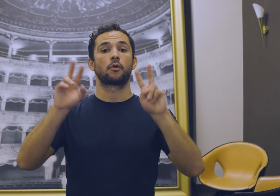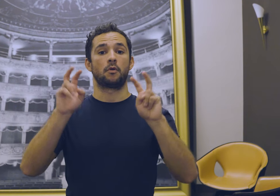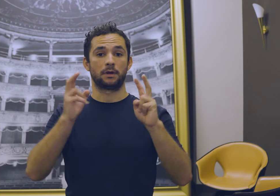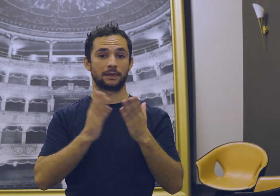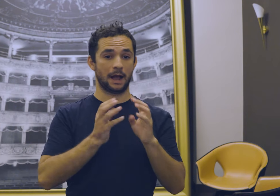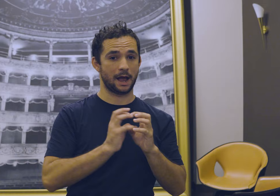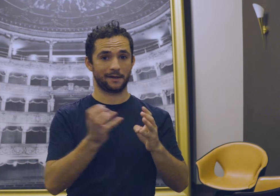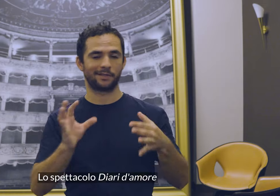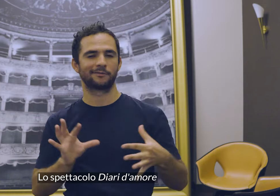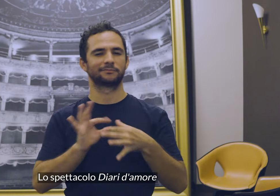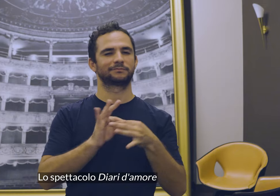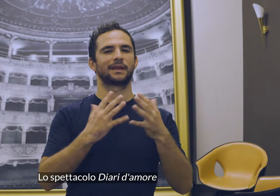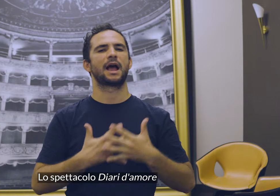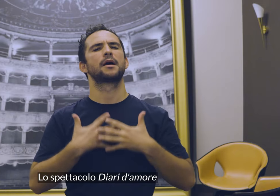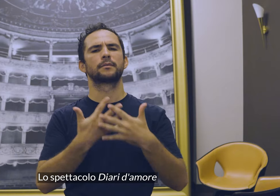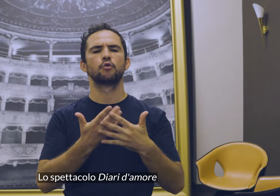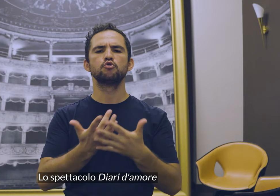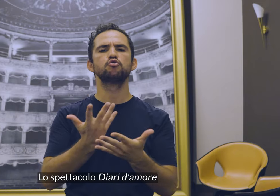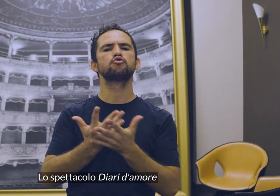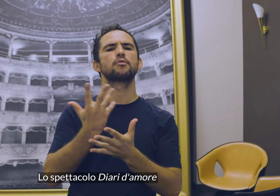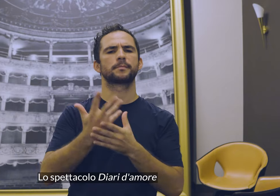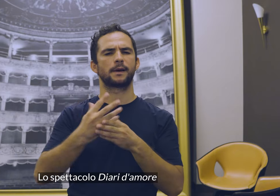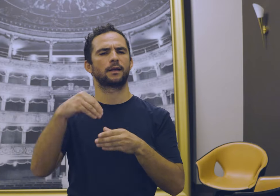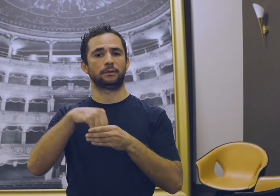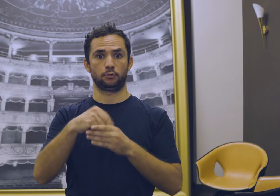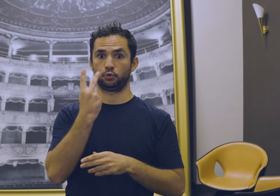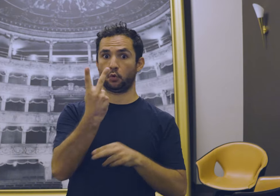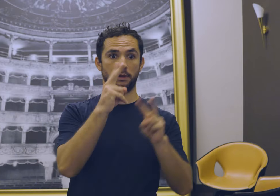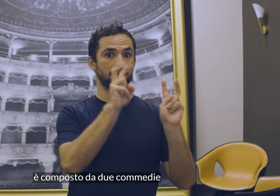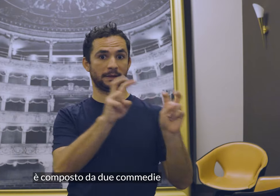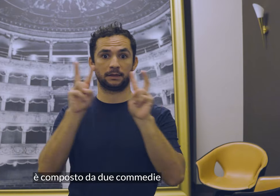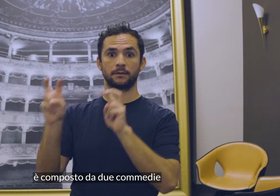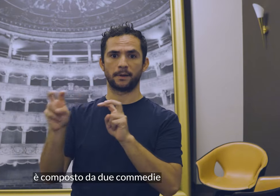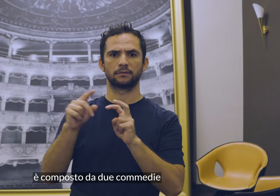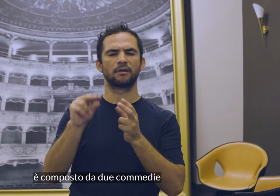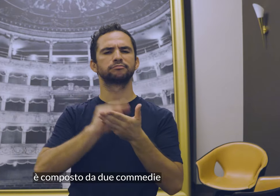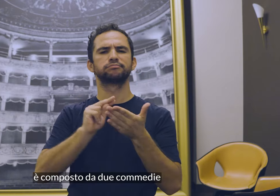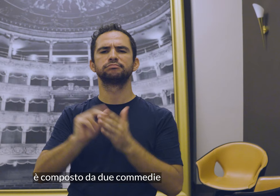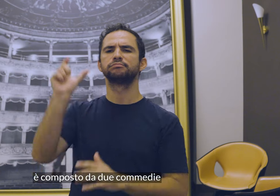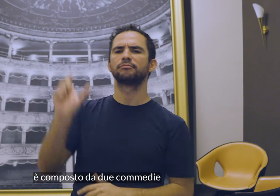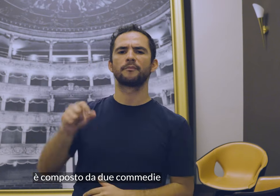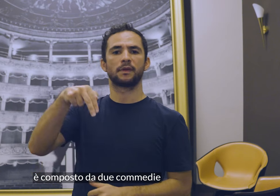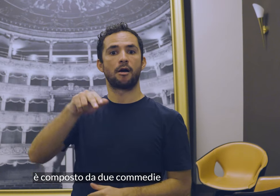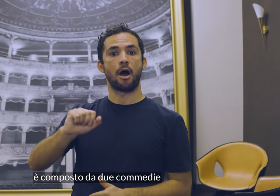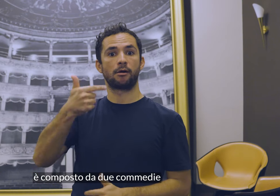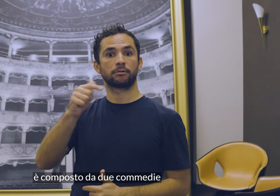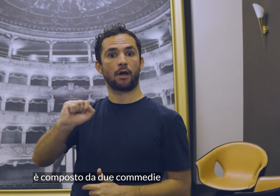Lo spettacolo Diari d'amore è composto da due commedie